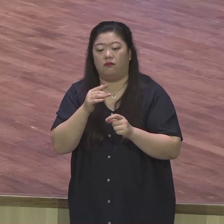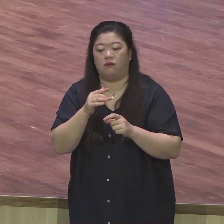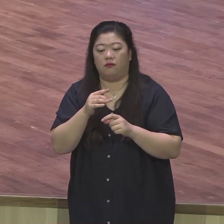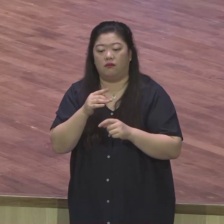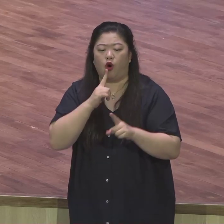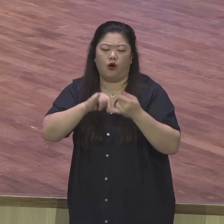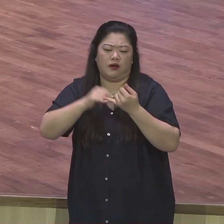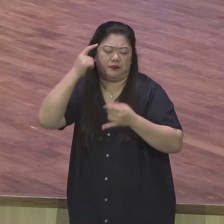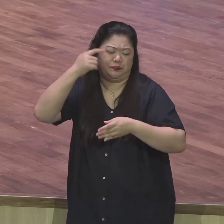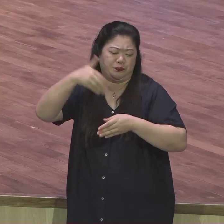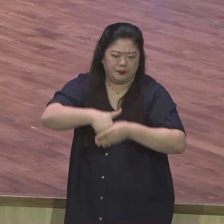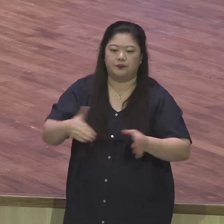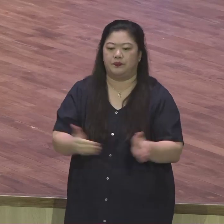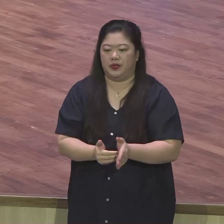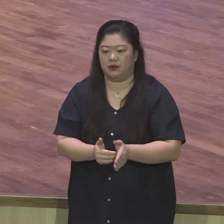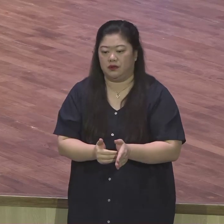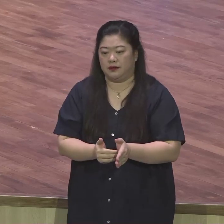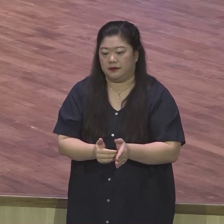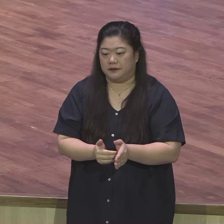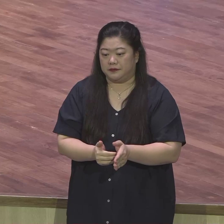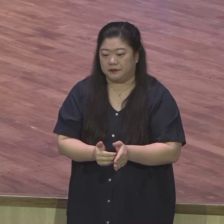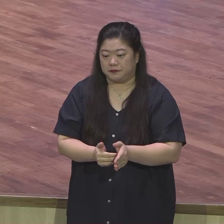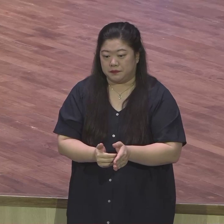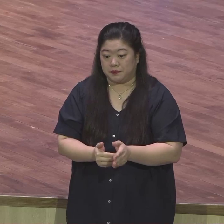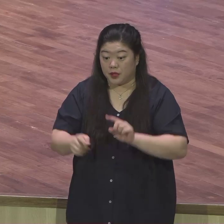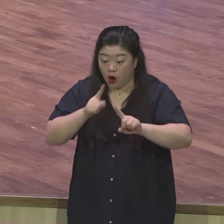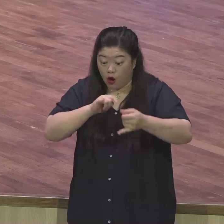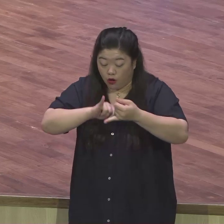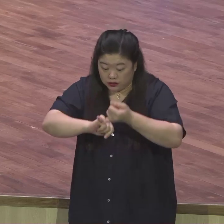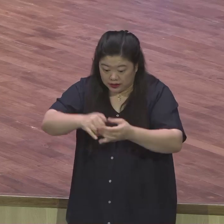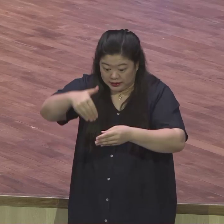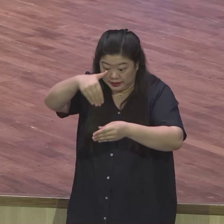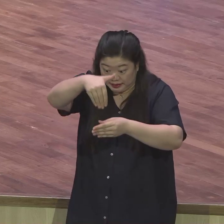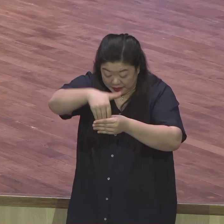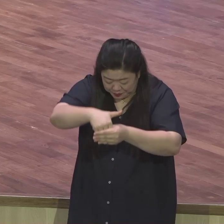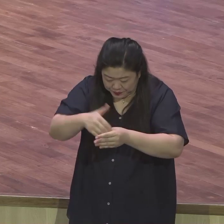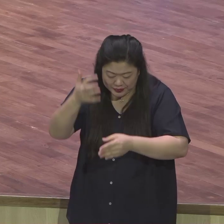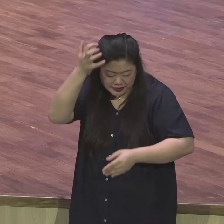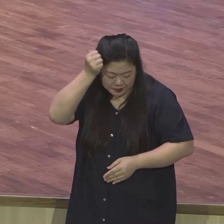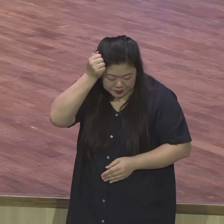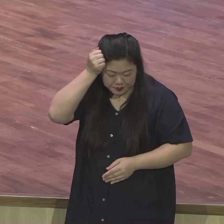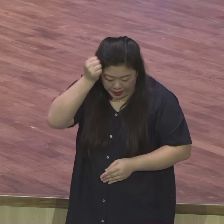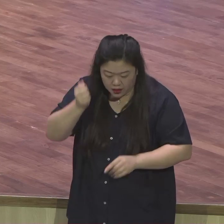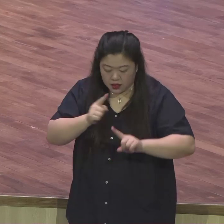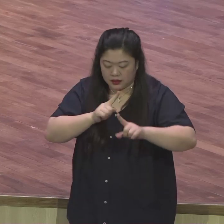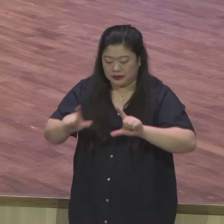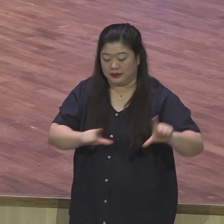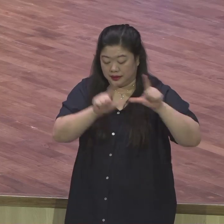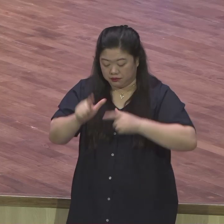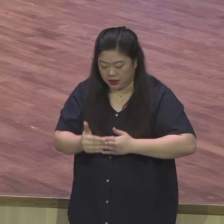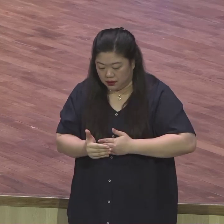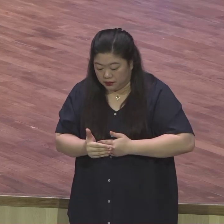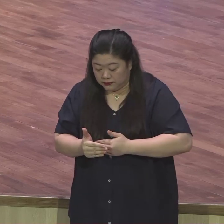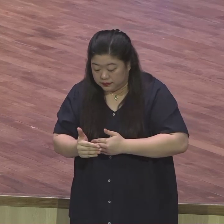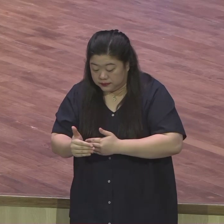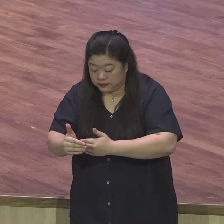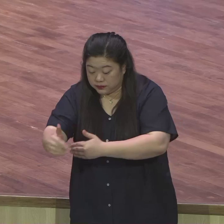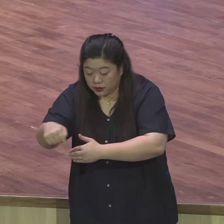이걸 성취해 나가는 내 삶이 언약의 여정이었다라는 사실을 그렇게 보여줍니다.